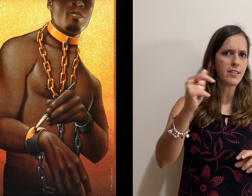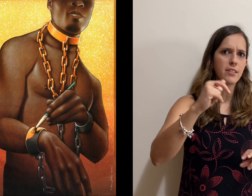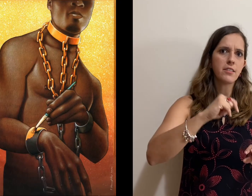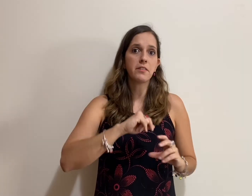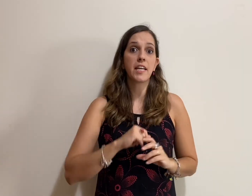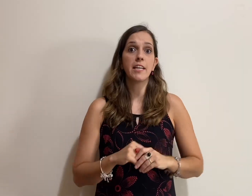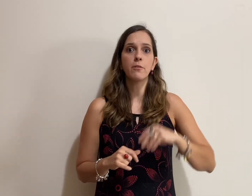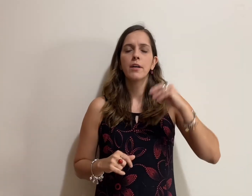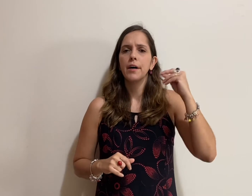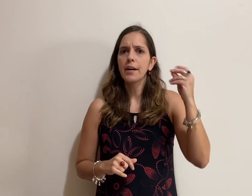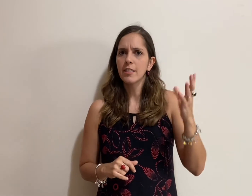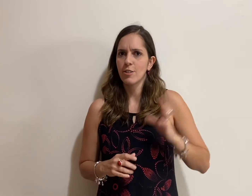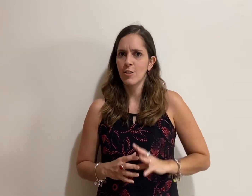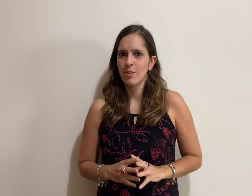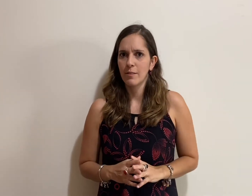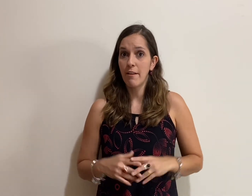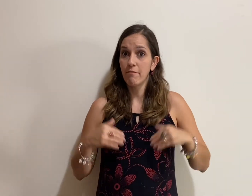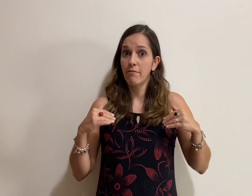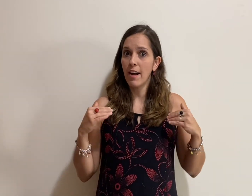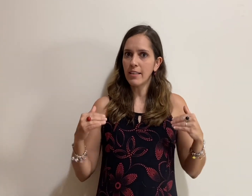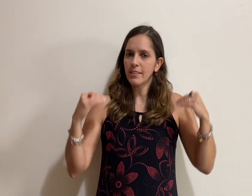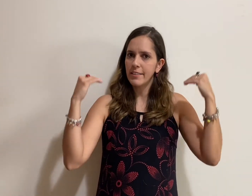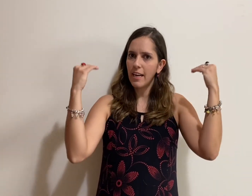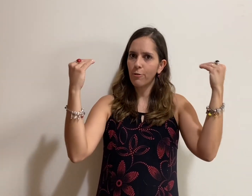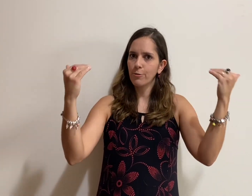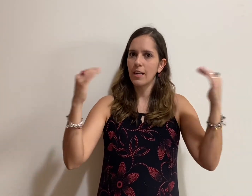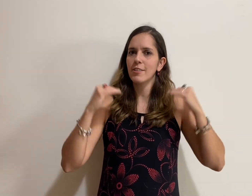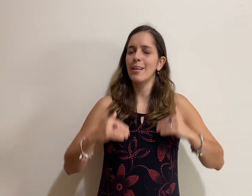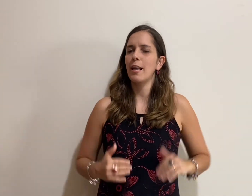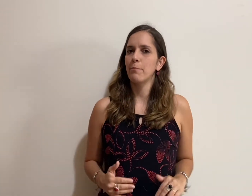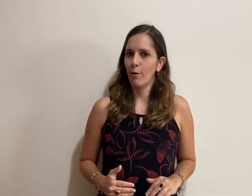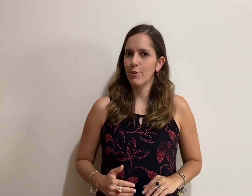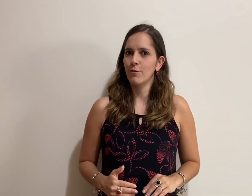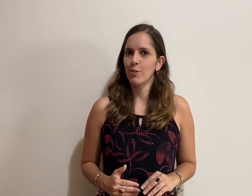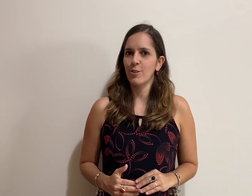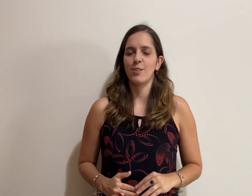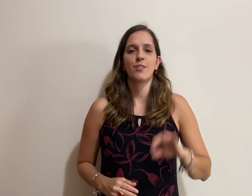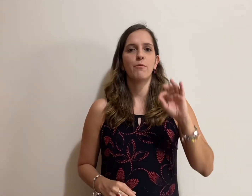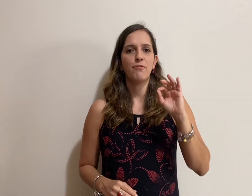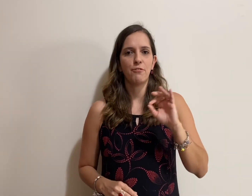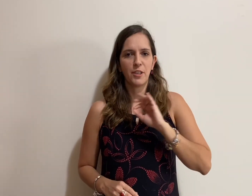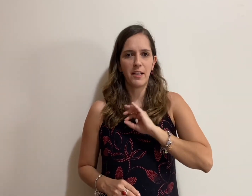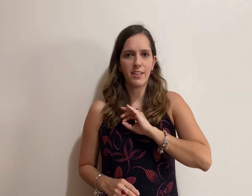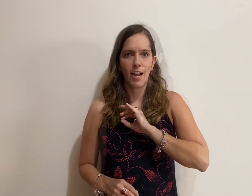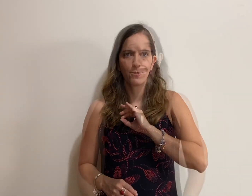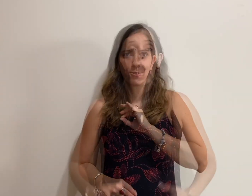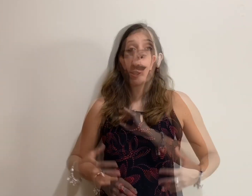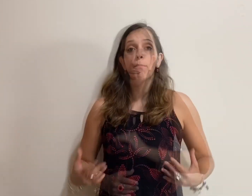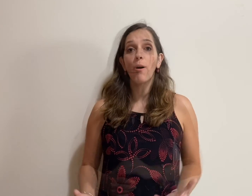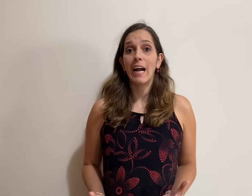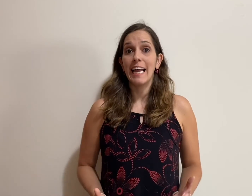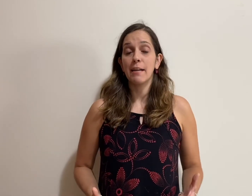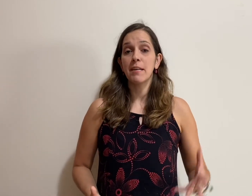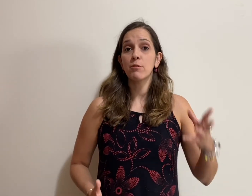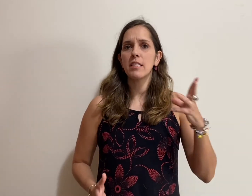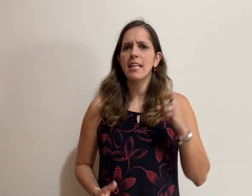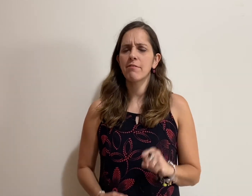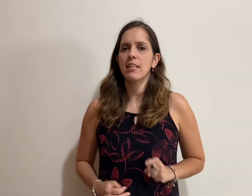esse treino antes, né? Vai que acontece aí na prova de vocês. Então, fiquem ligados. Bom, galera, mas você deve estar se